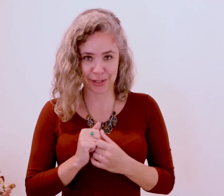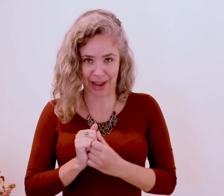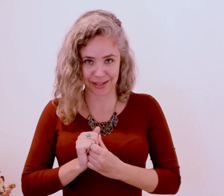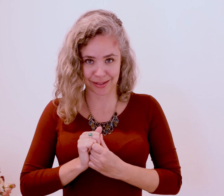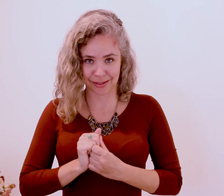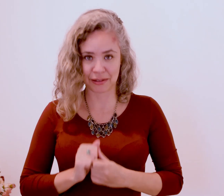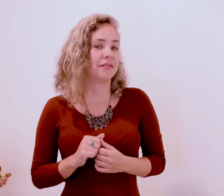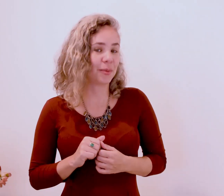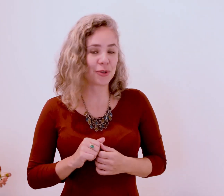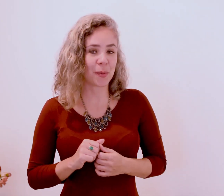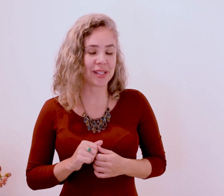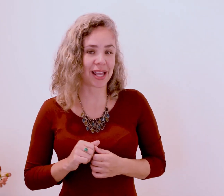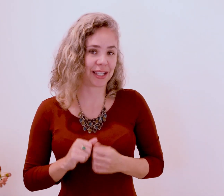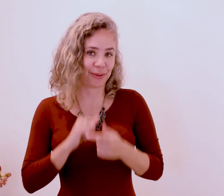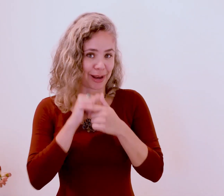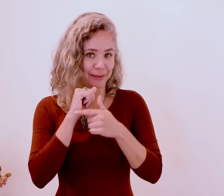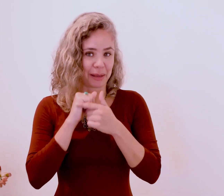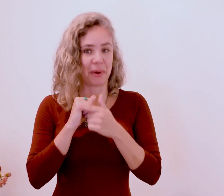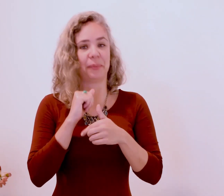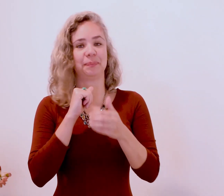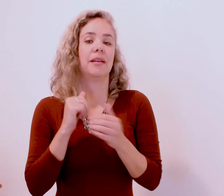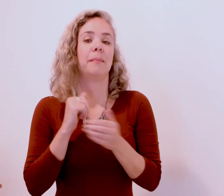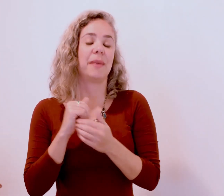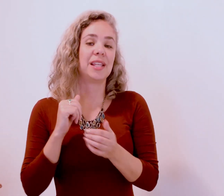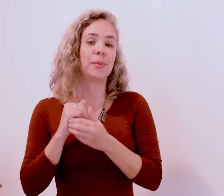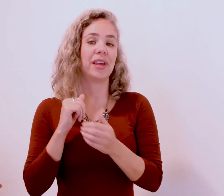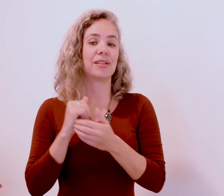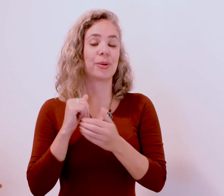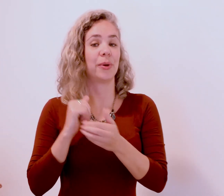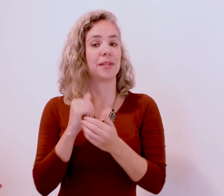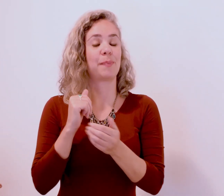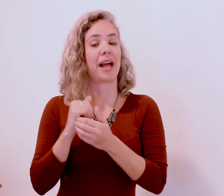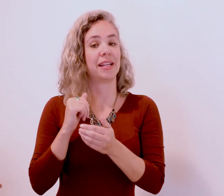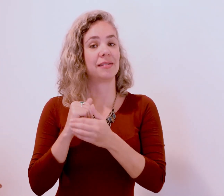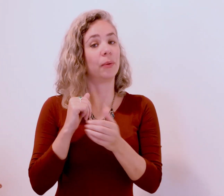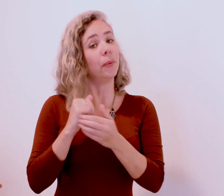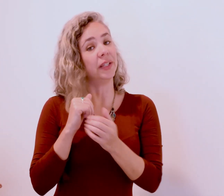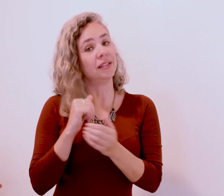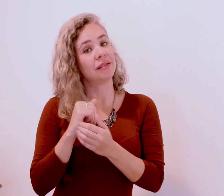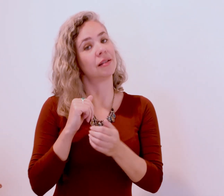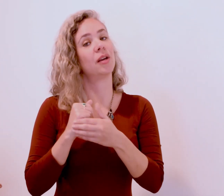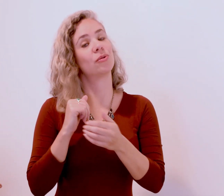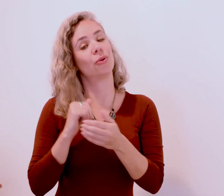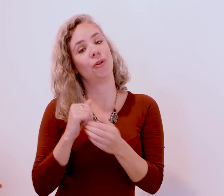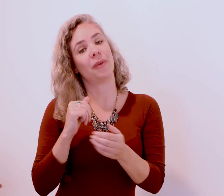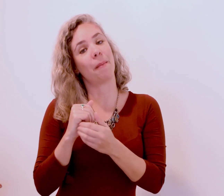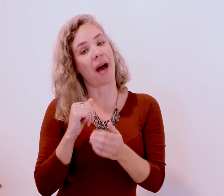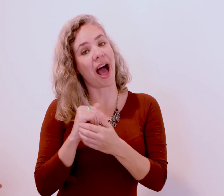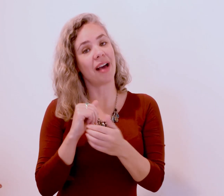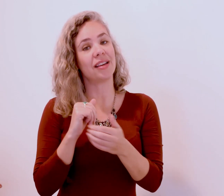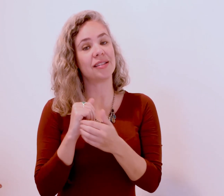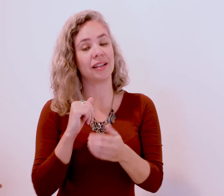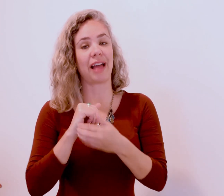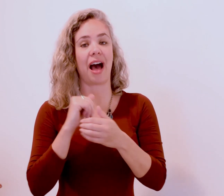as frases. Vamos começar aqui do lado da mão. Mesmo que as coisas pareçam ruins, eu escolho me amar e aceitar.